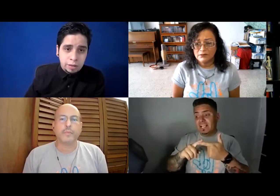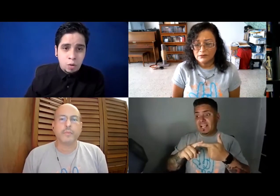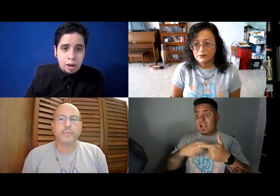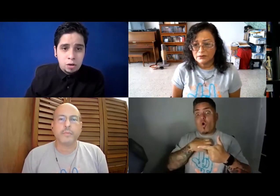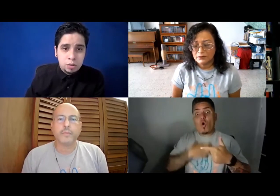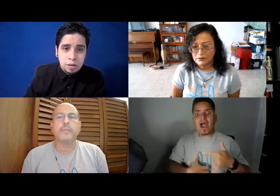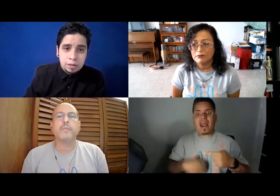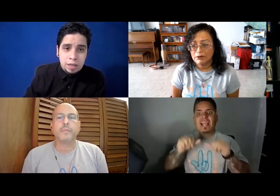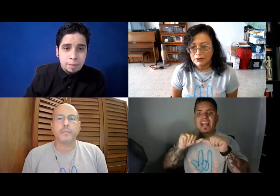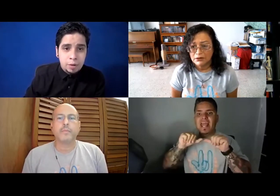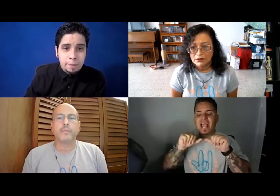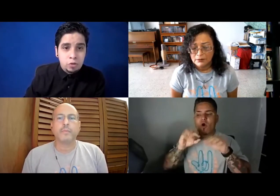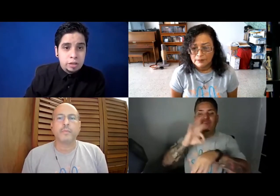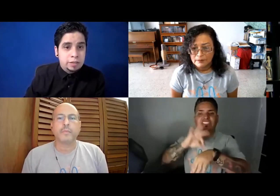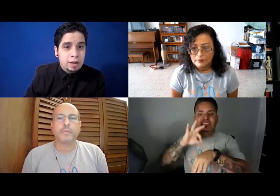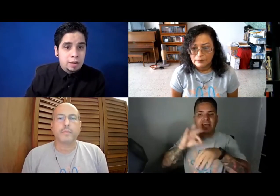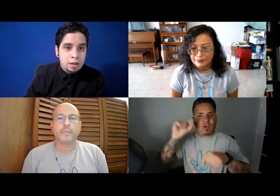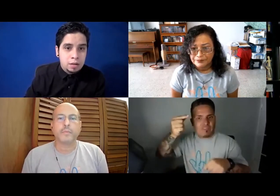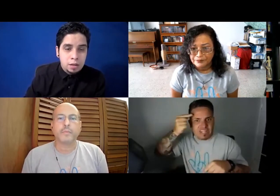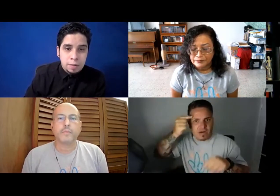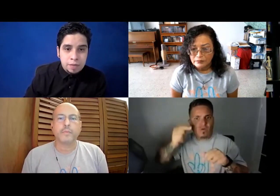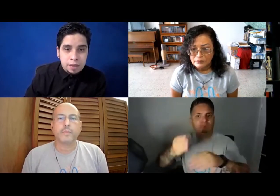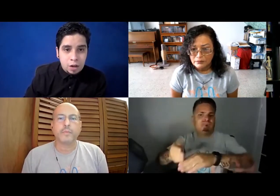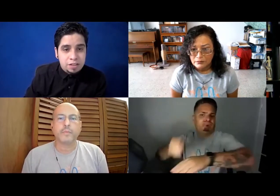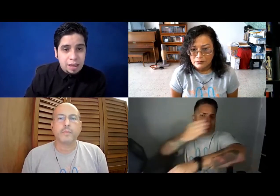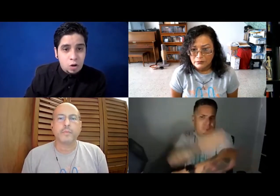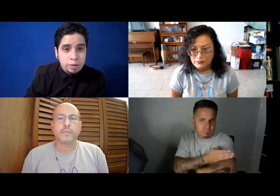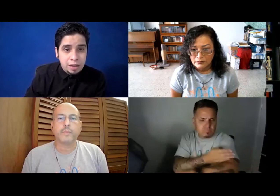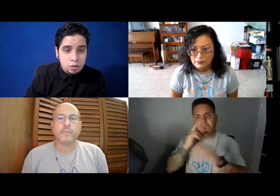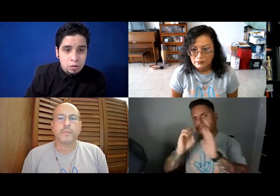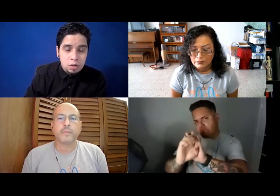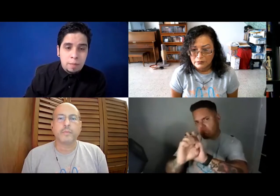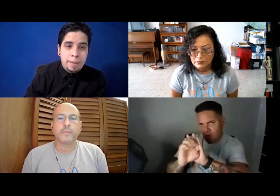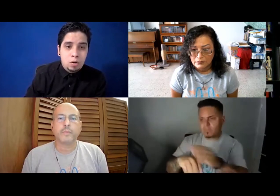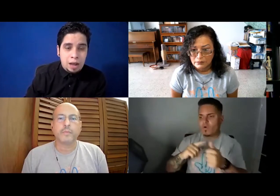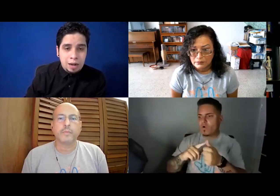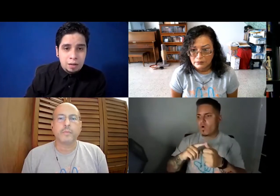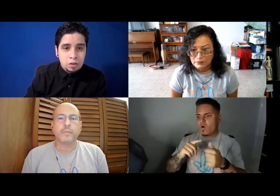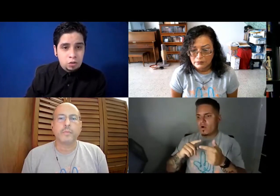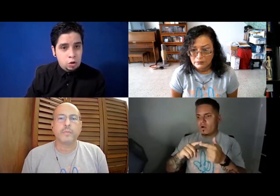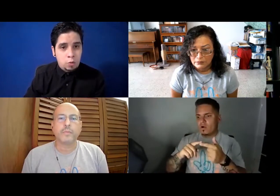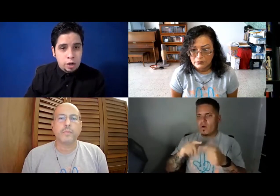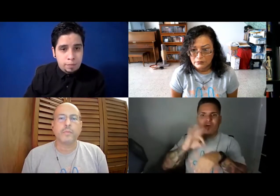mejorarlo, también, por ejemplo, yo quisiera, ¿verdad?, que la oficina de gobierno mejoraran las situaciones como, por ejemplo,